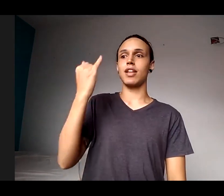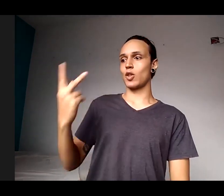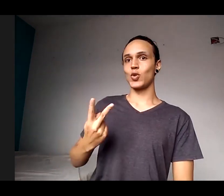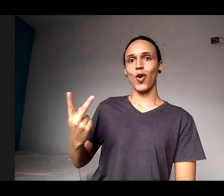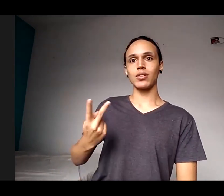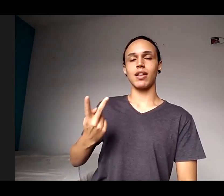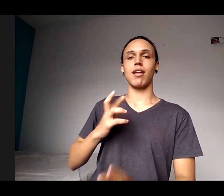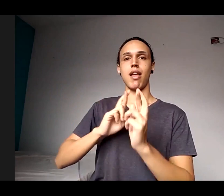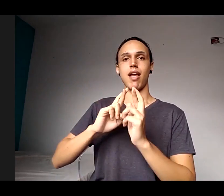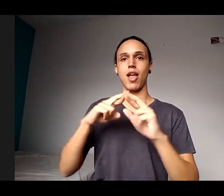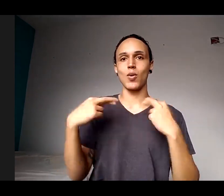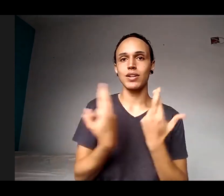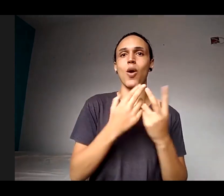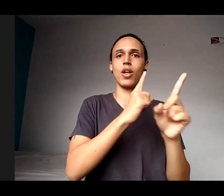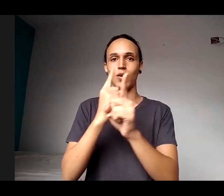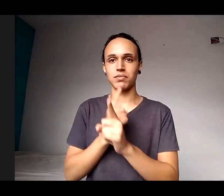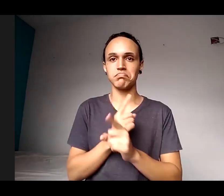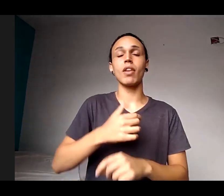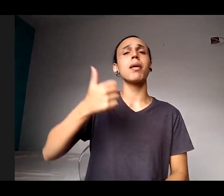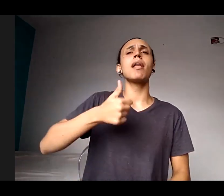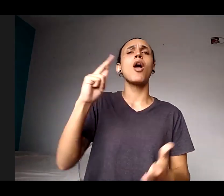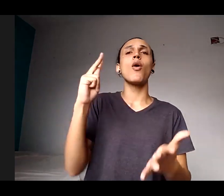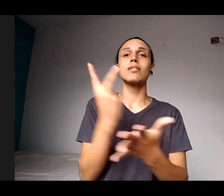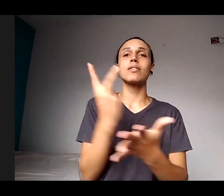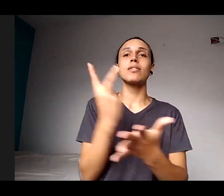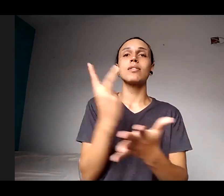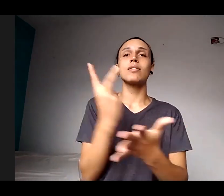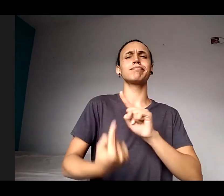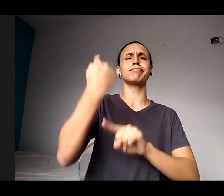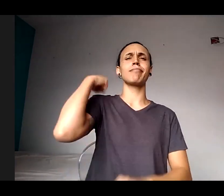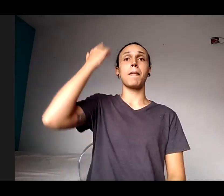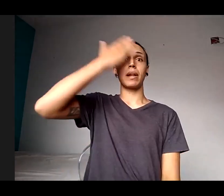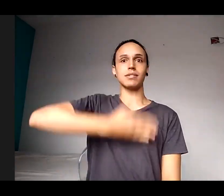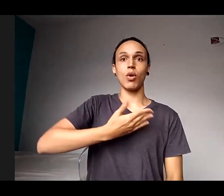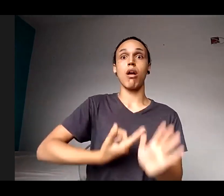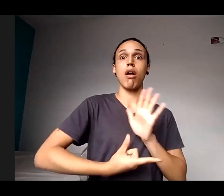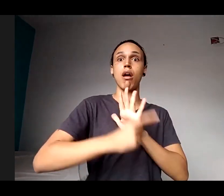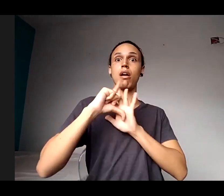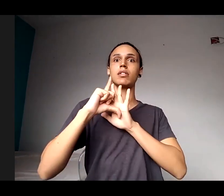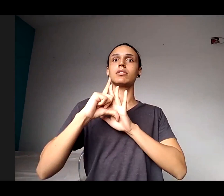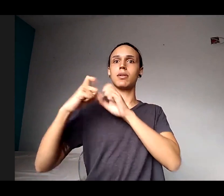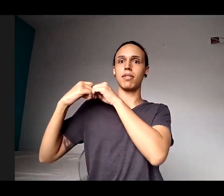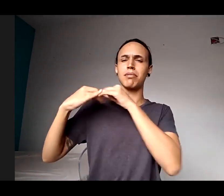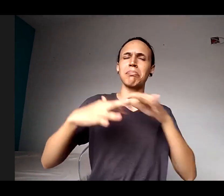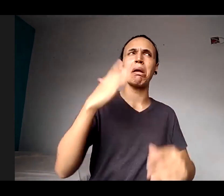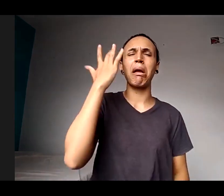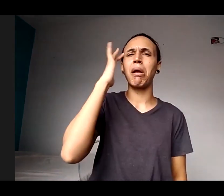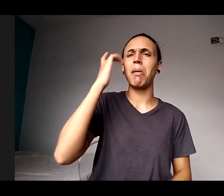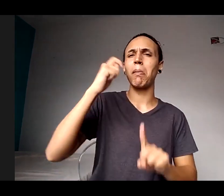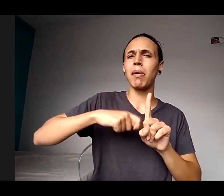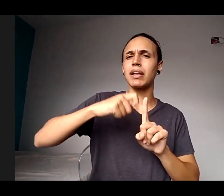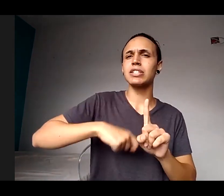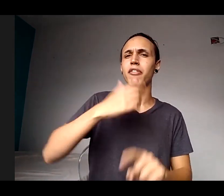O primeiro aconteceu ainda de forma presencial, num momento pré-pandemia, acho que no mês de fevereiro, início de março,